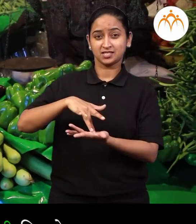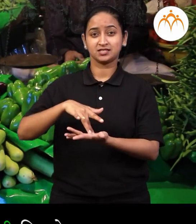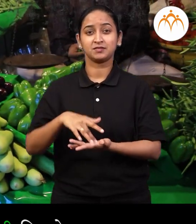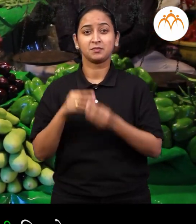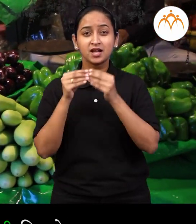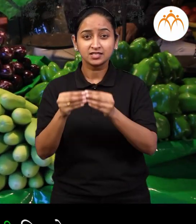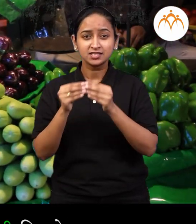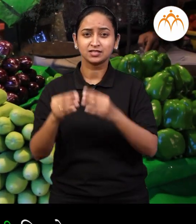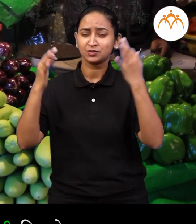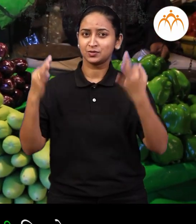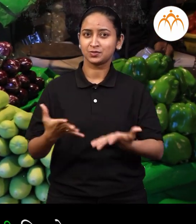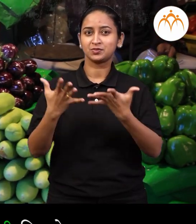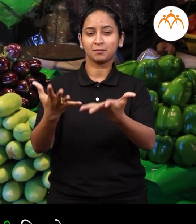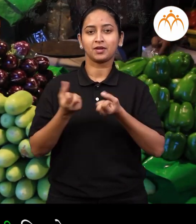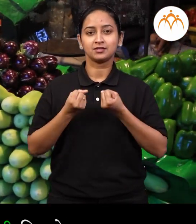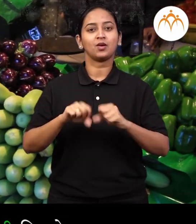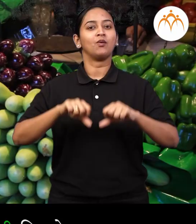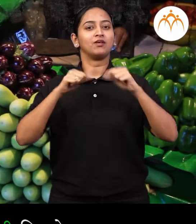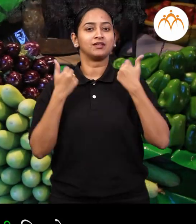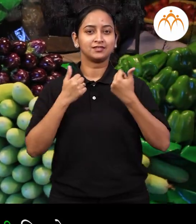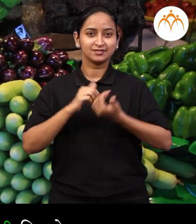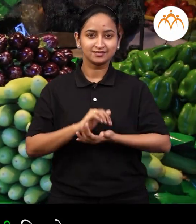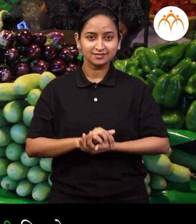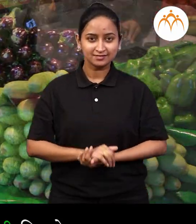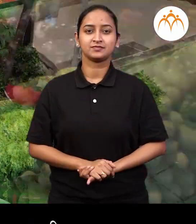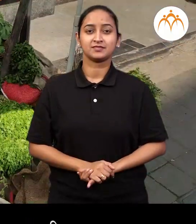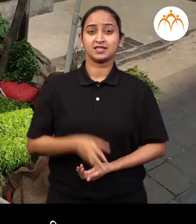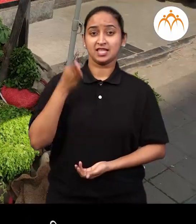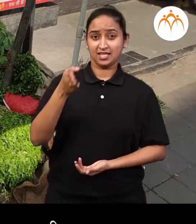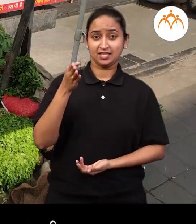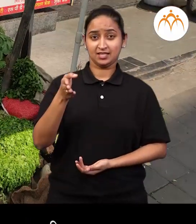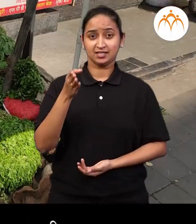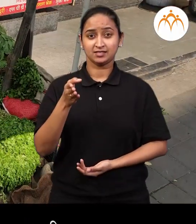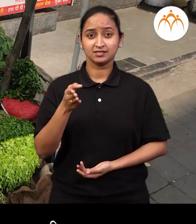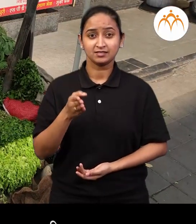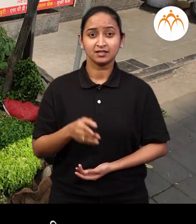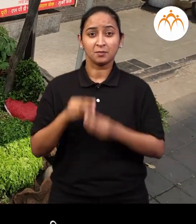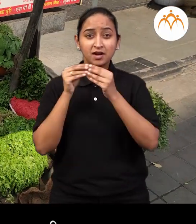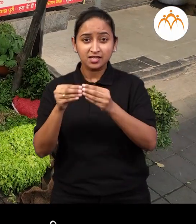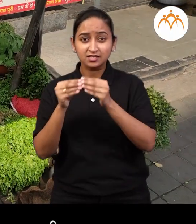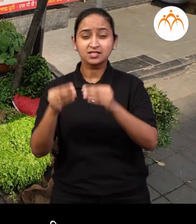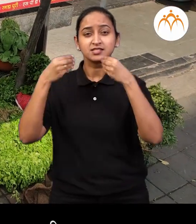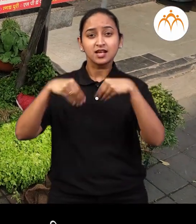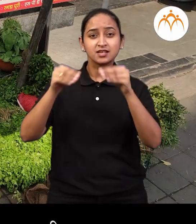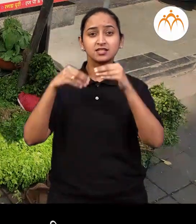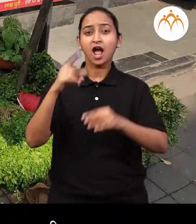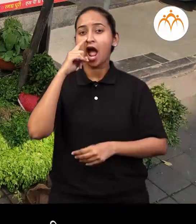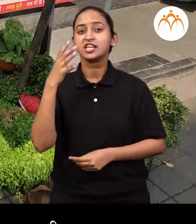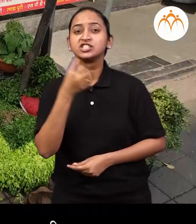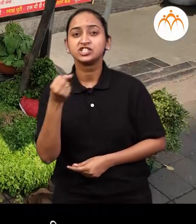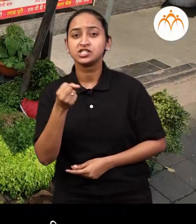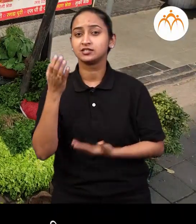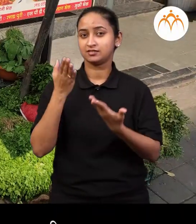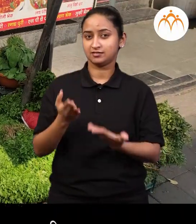छान ताजी भाजी मिलते या भाजी विक्णार्या अज्जी